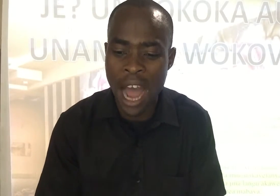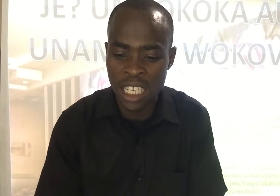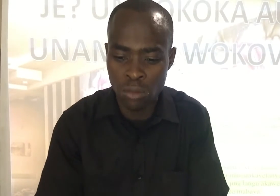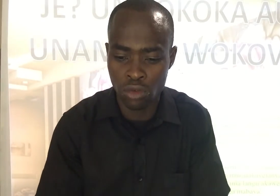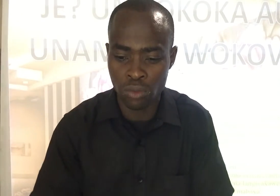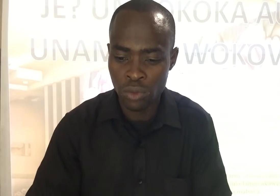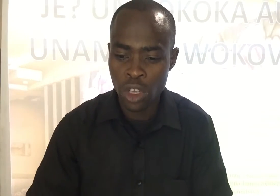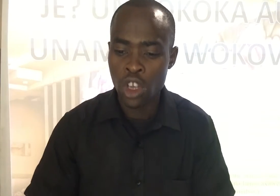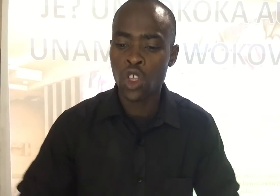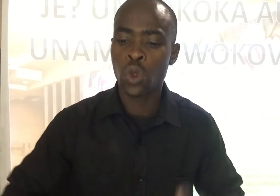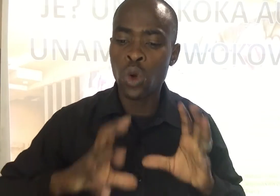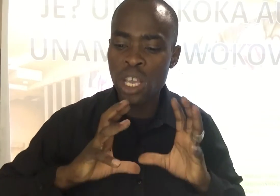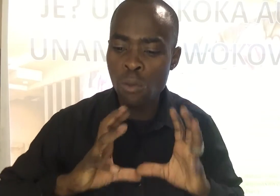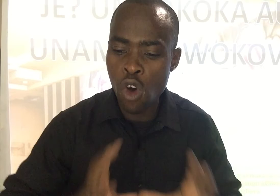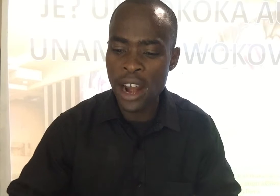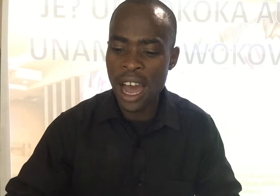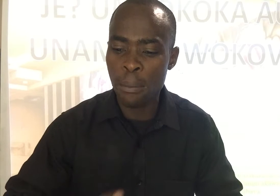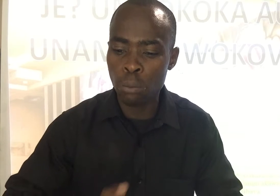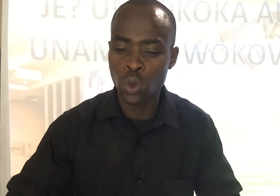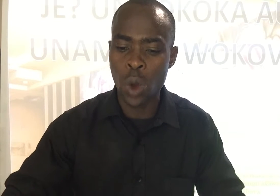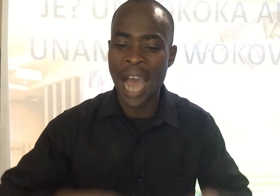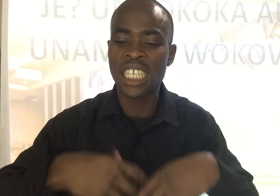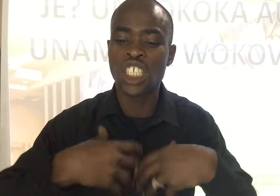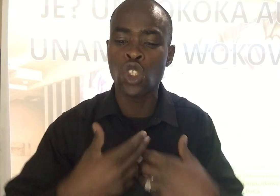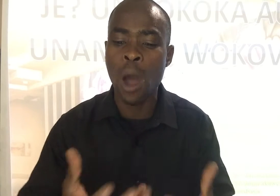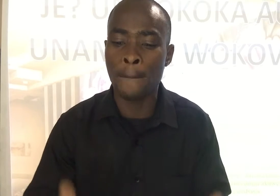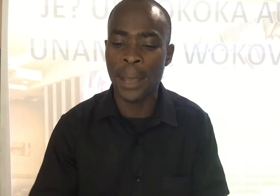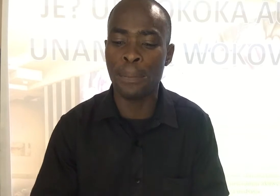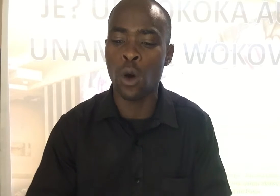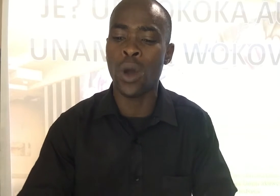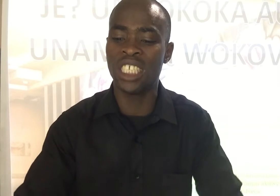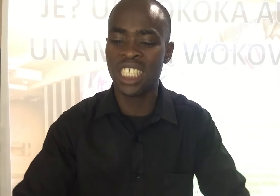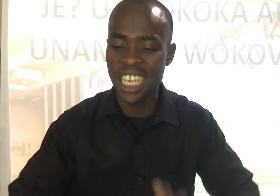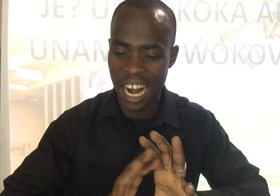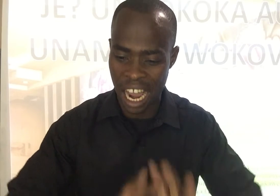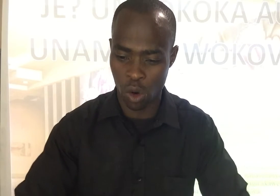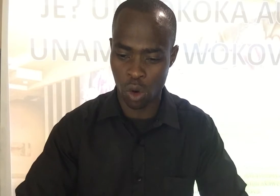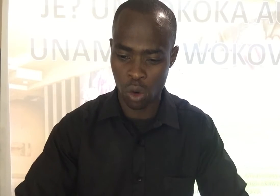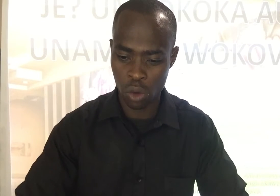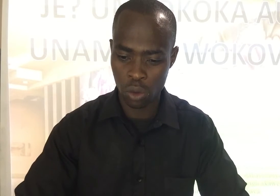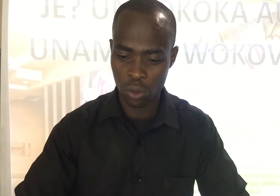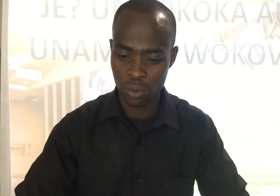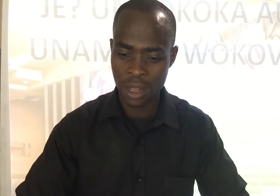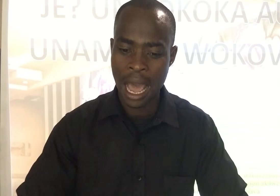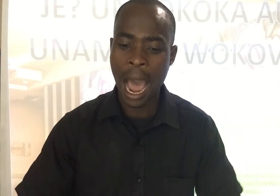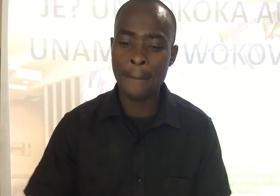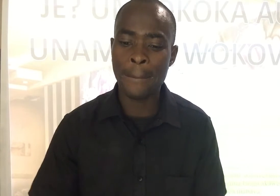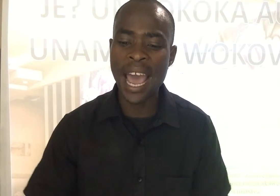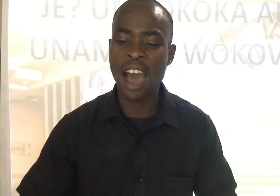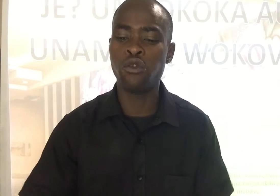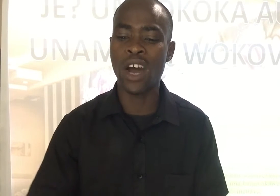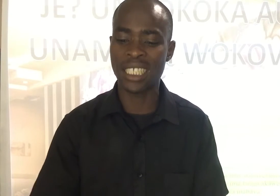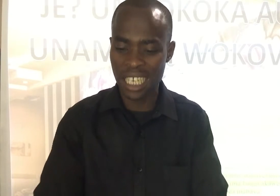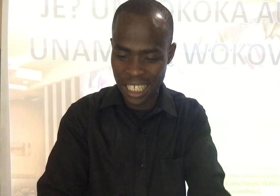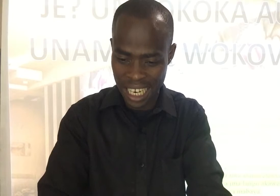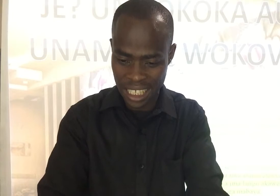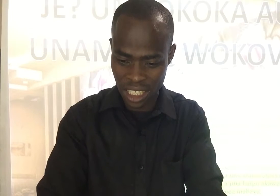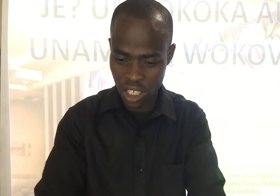mwalimu Tulimuona mtu akitoa pepo kwa jina lako Ambaye hafuatani nasi